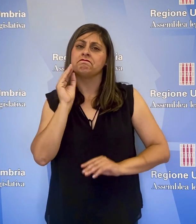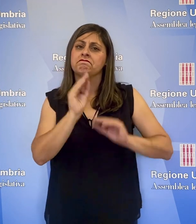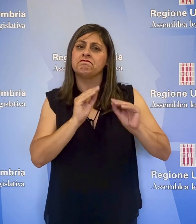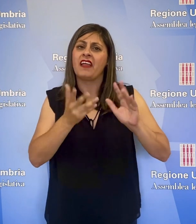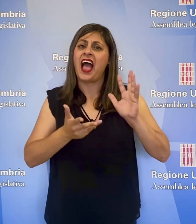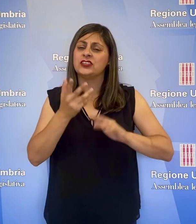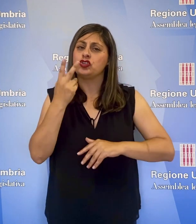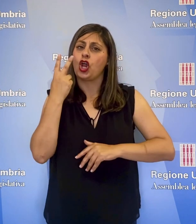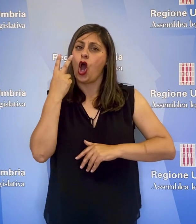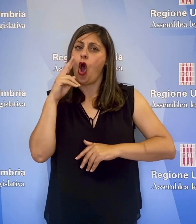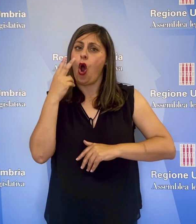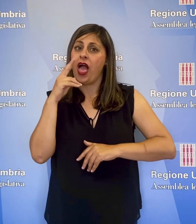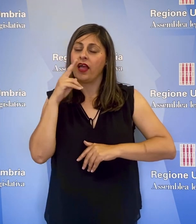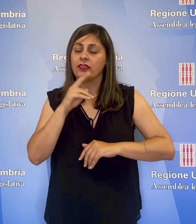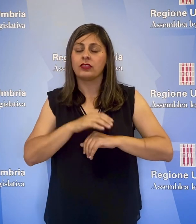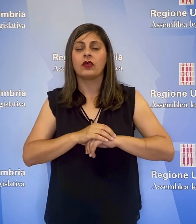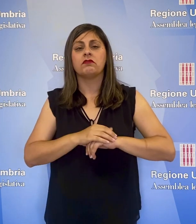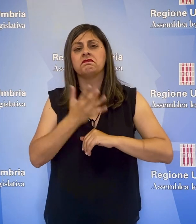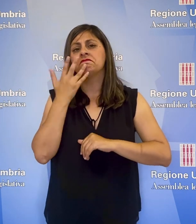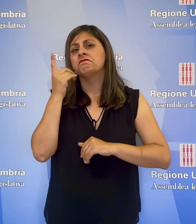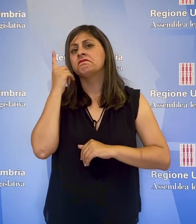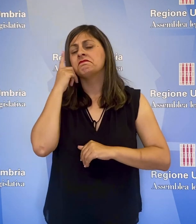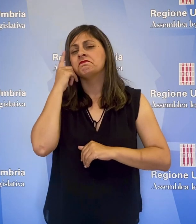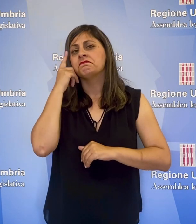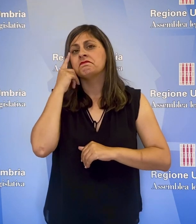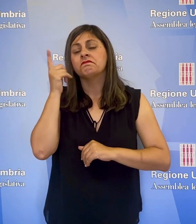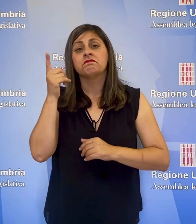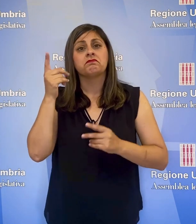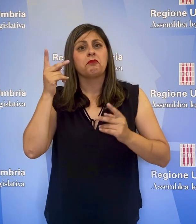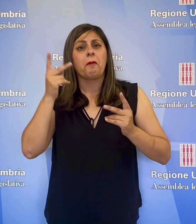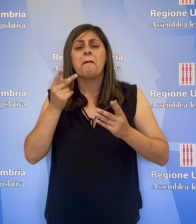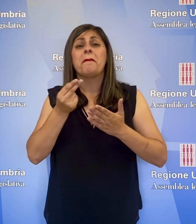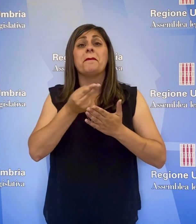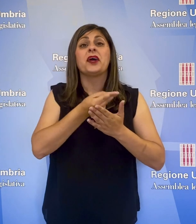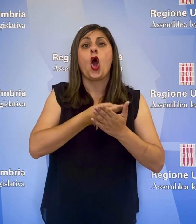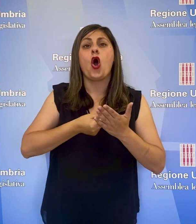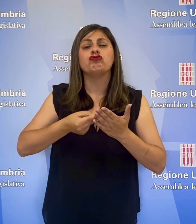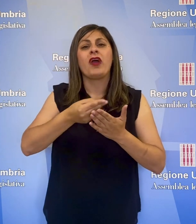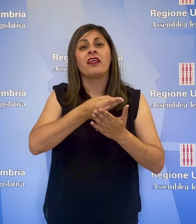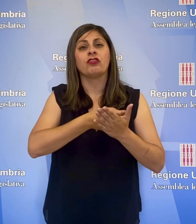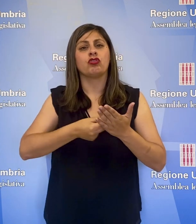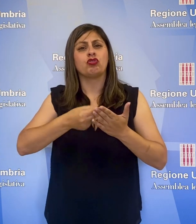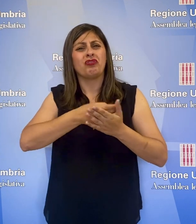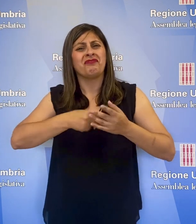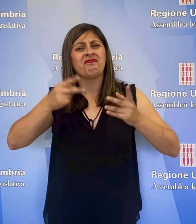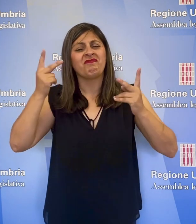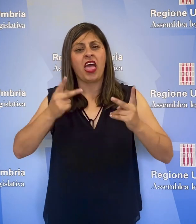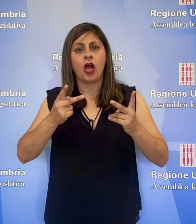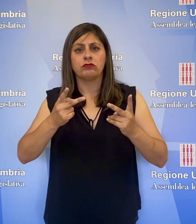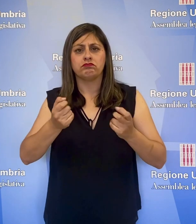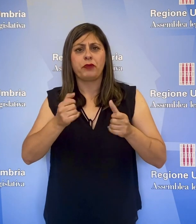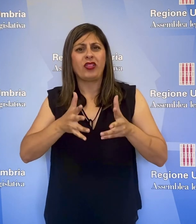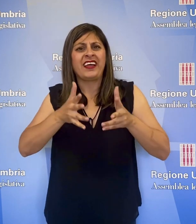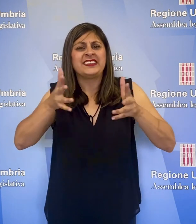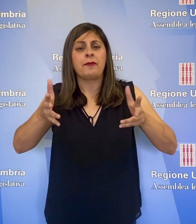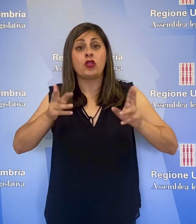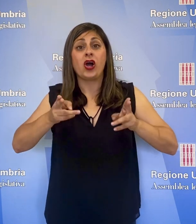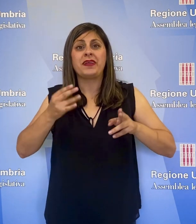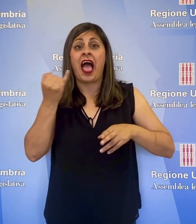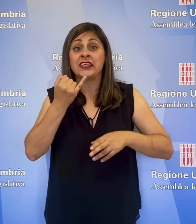ha interrogato l'assessore Luca Coletto per sapere se esista un vero progetto di rilancio per il potenziamento dell'ospedale